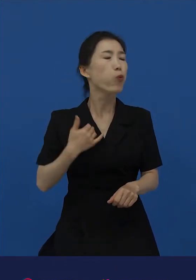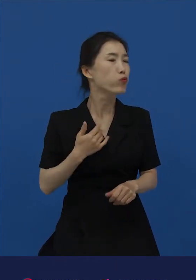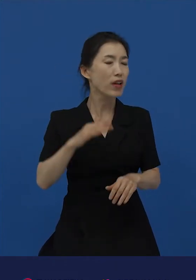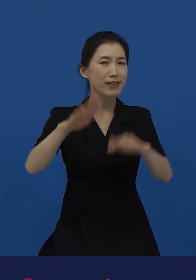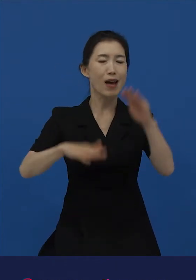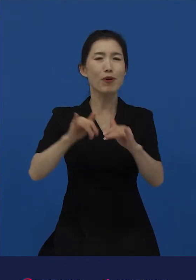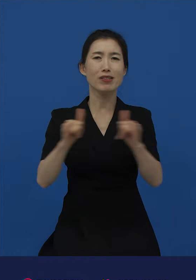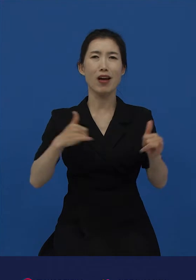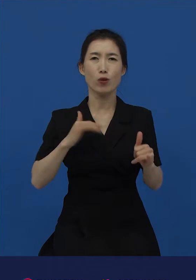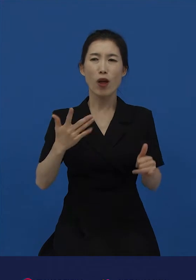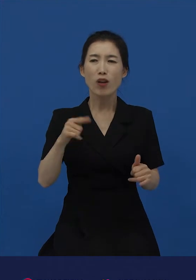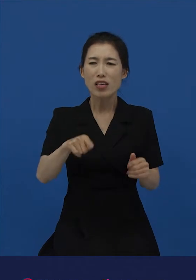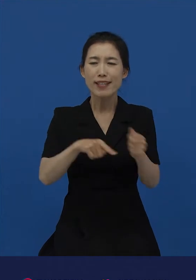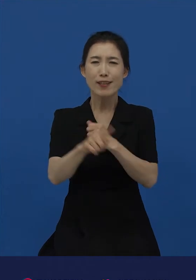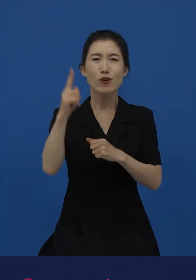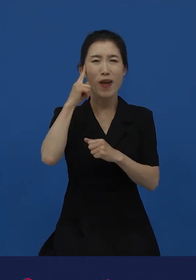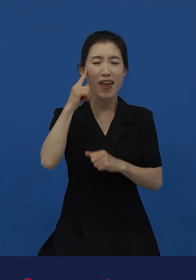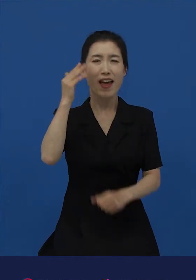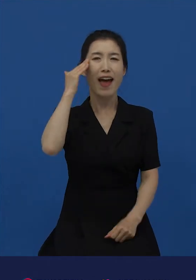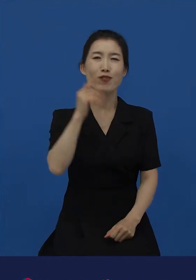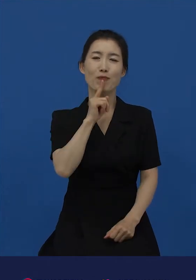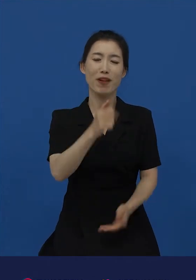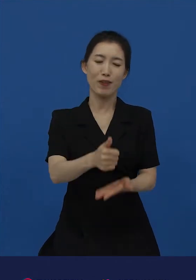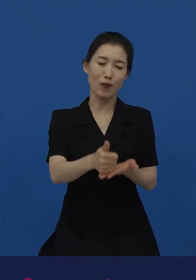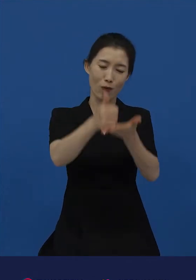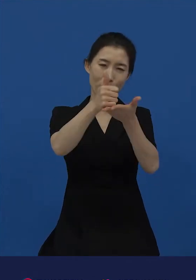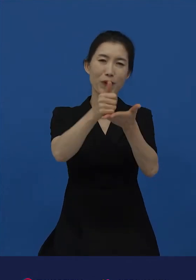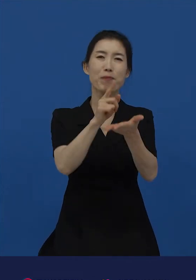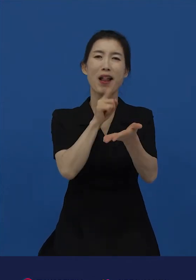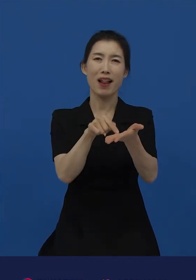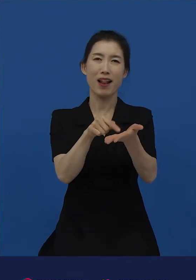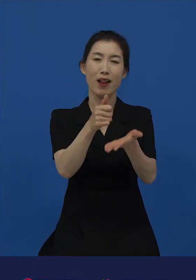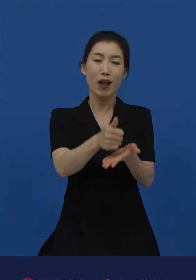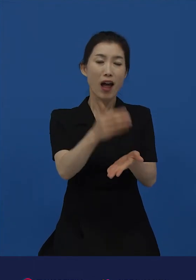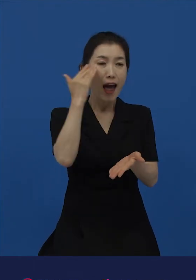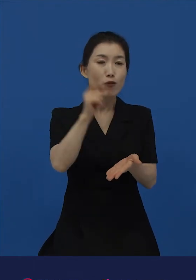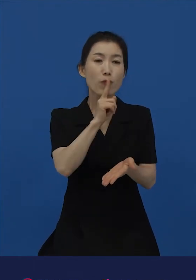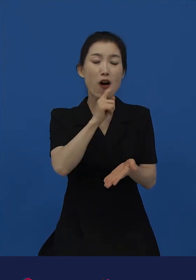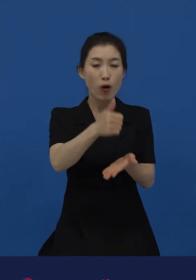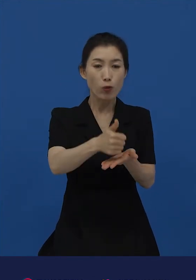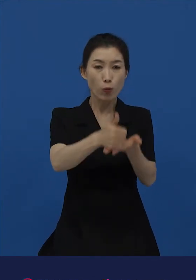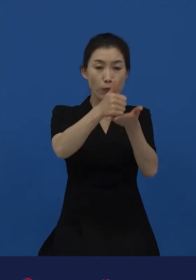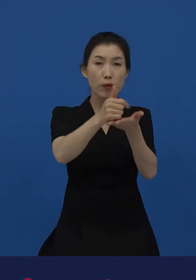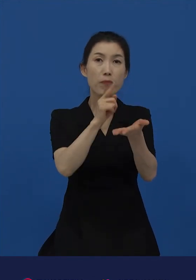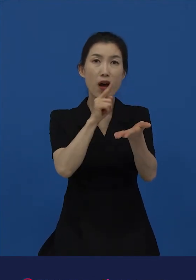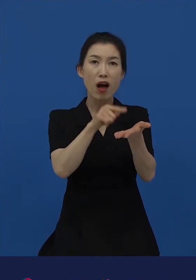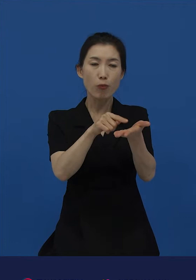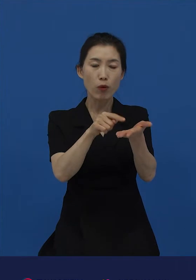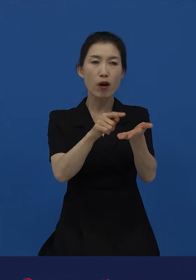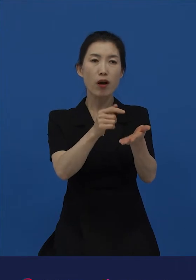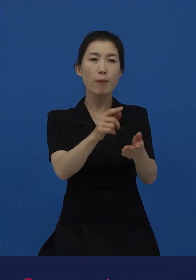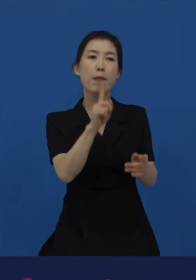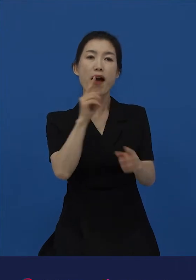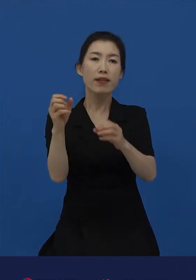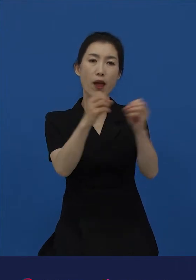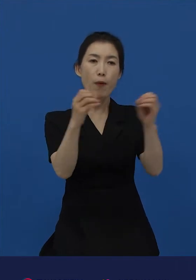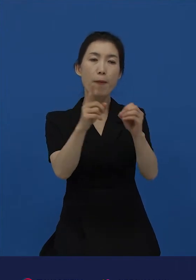한국어에 존재하는 높임법입니다. 한국어의 높임법은 언어의 서열을 통해서